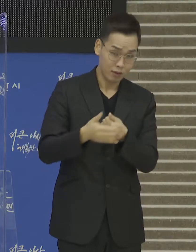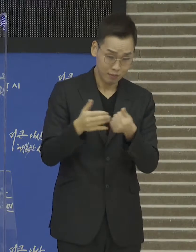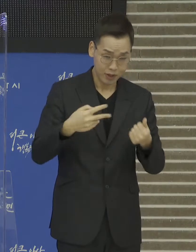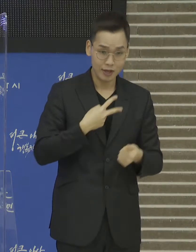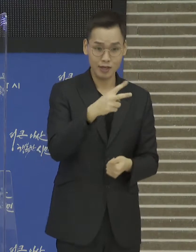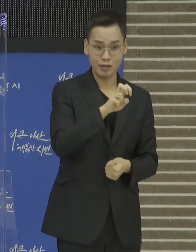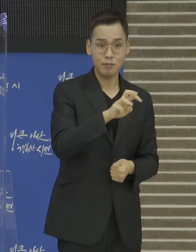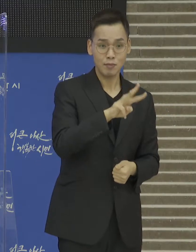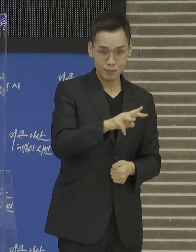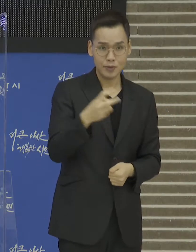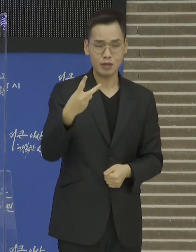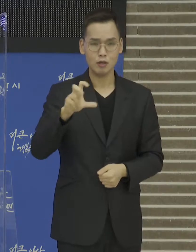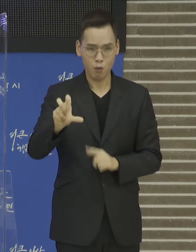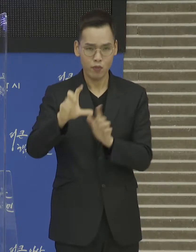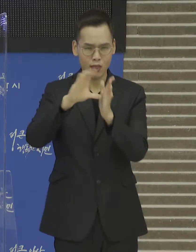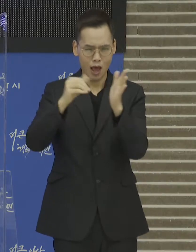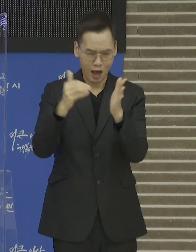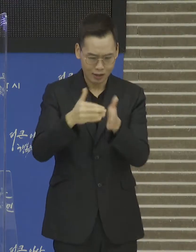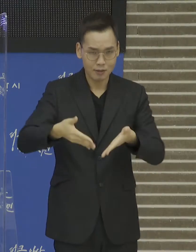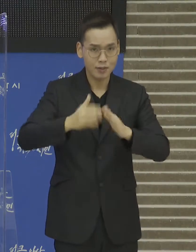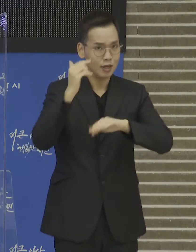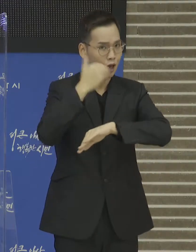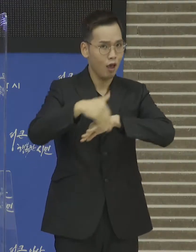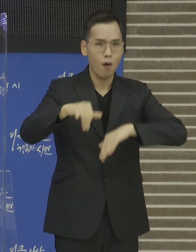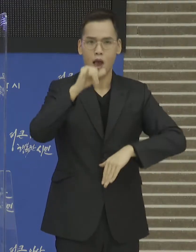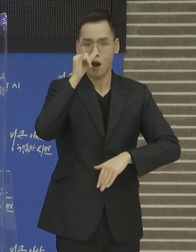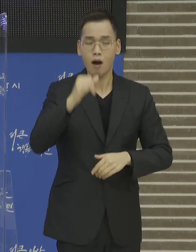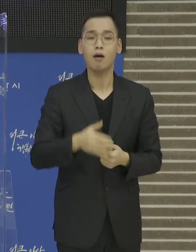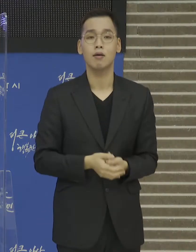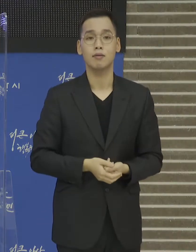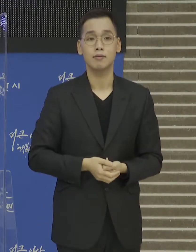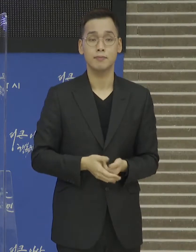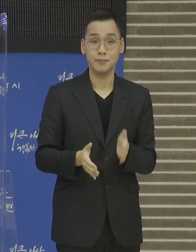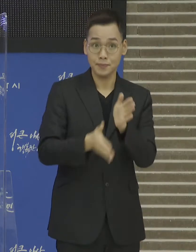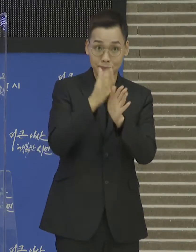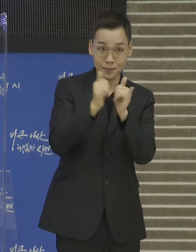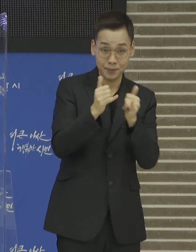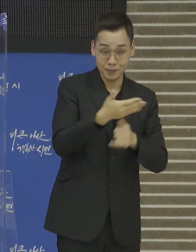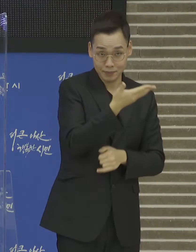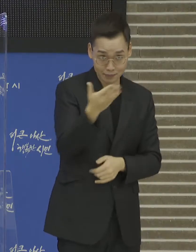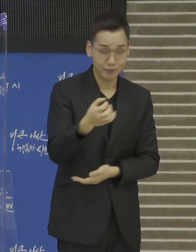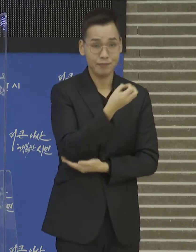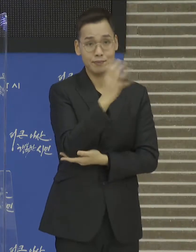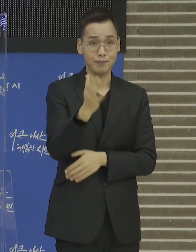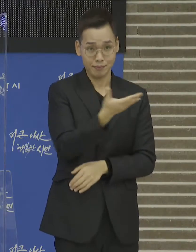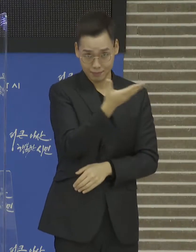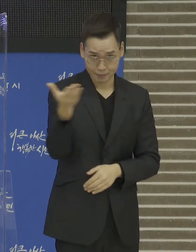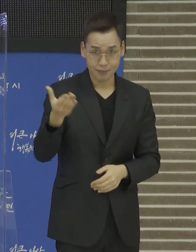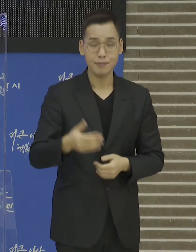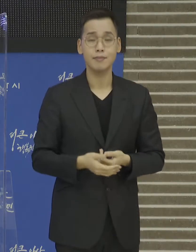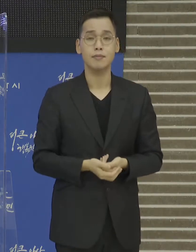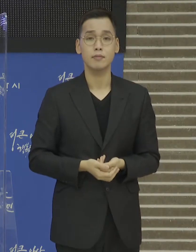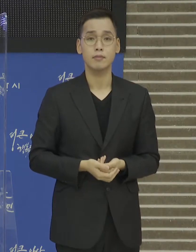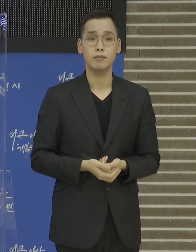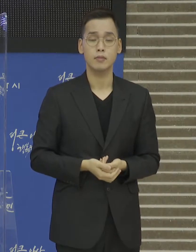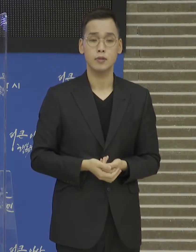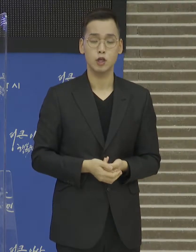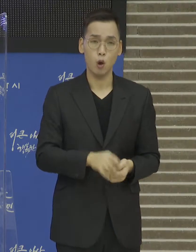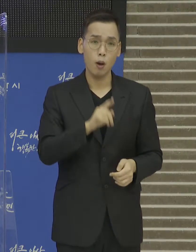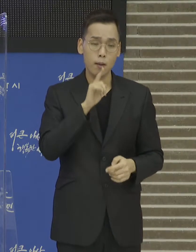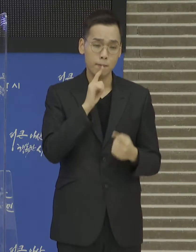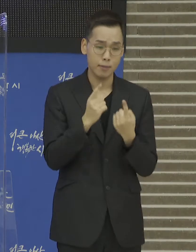준공 예정입니다. 존경하는 34만 아산 시민 여러분 그리고 언론인 여러분 이와 같이